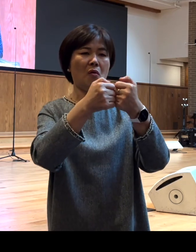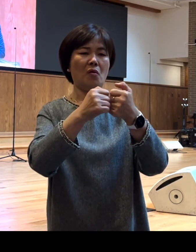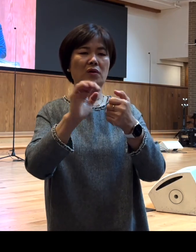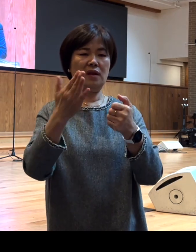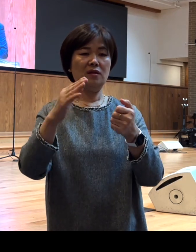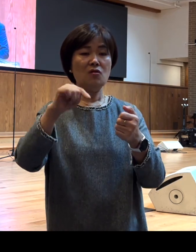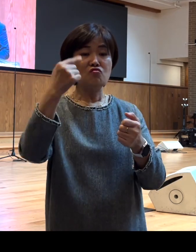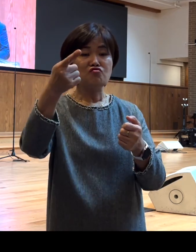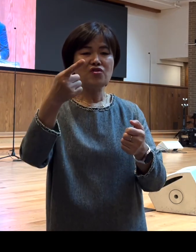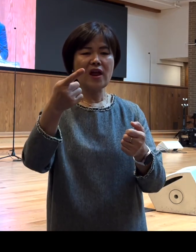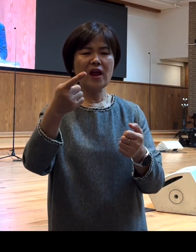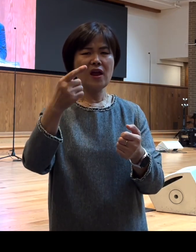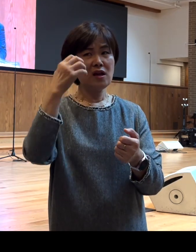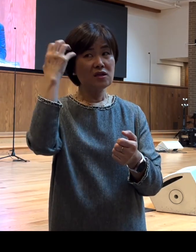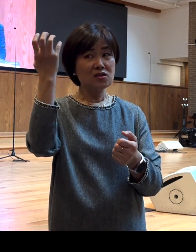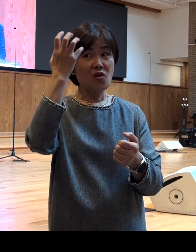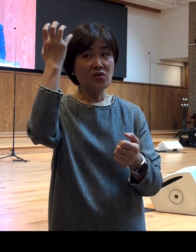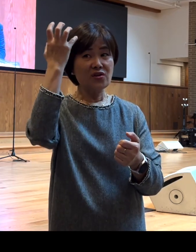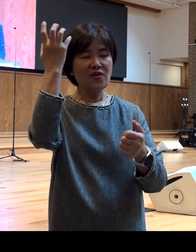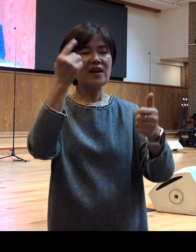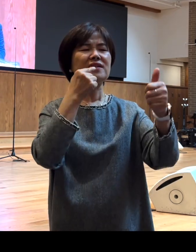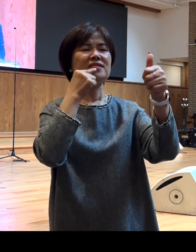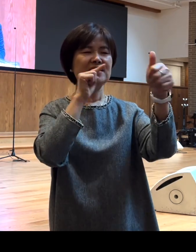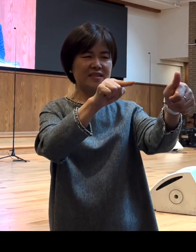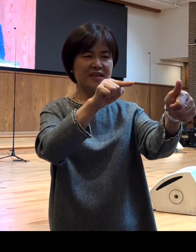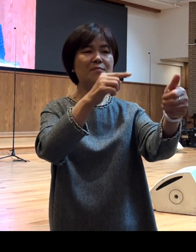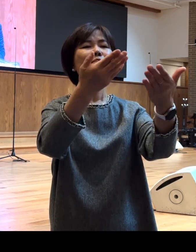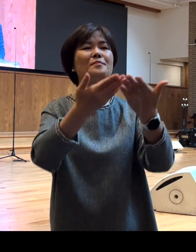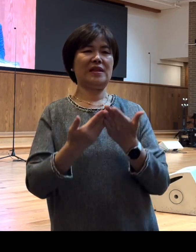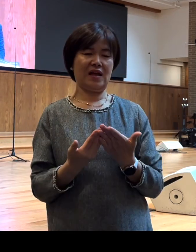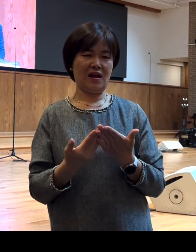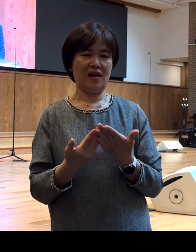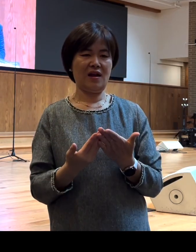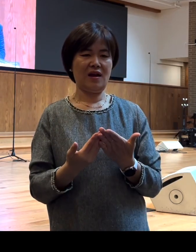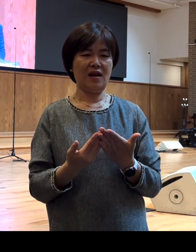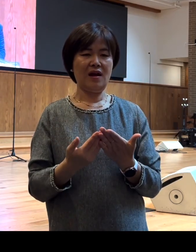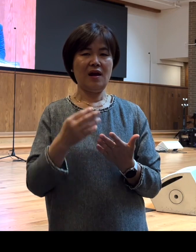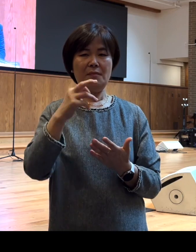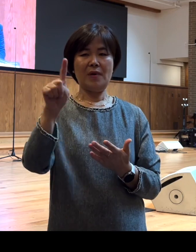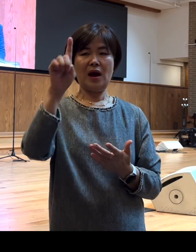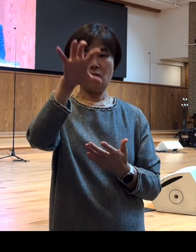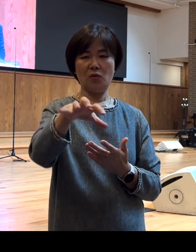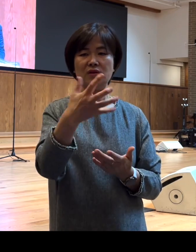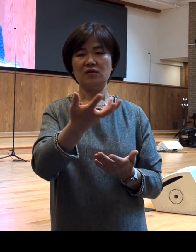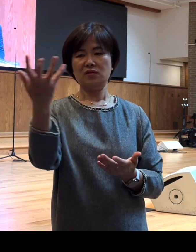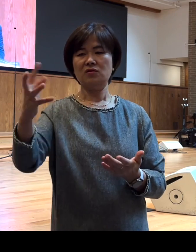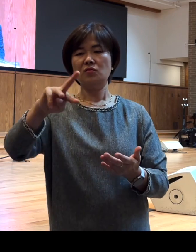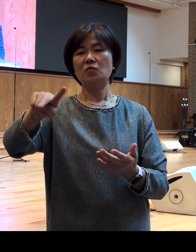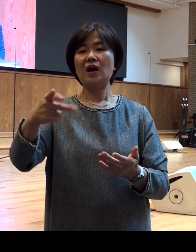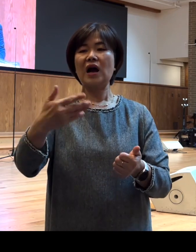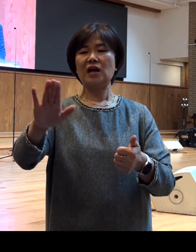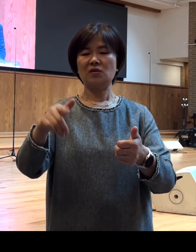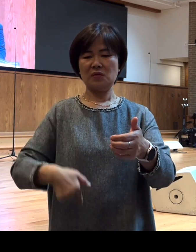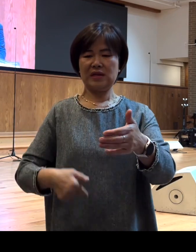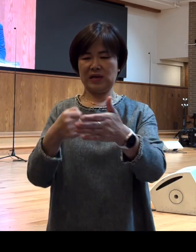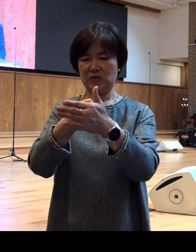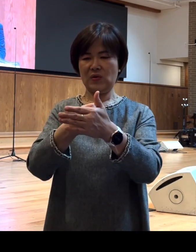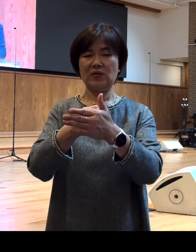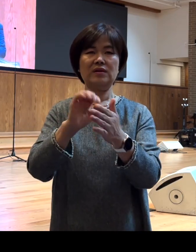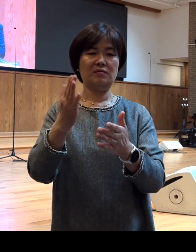성령의 지시함을 받아 마게도냐를 거쳐서 돌아가기로 작정하니 그럼 초대